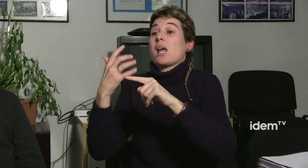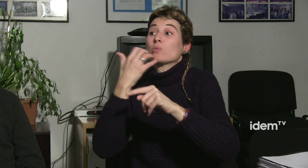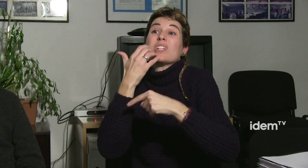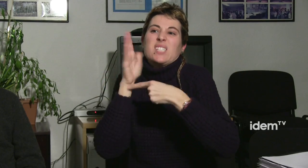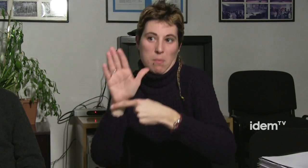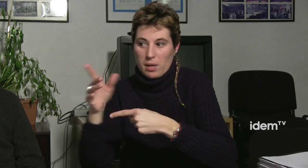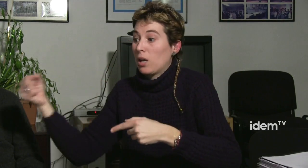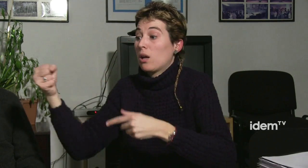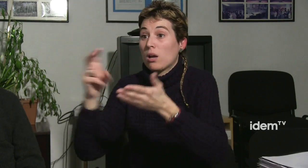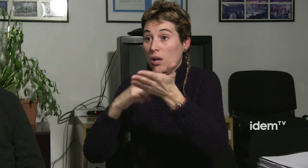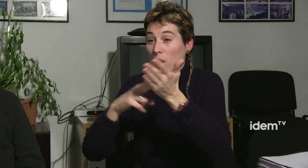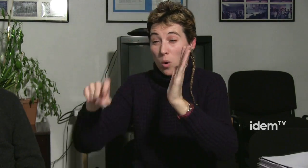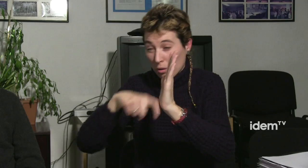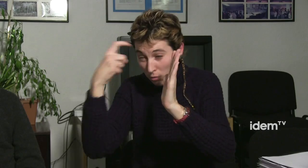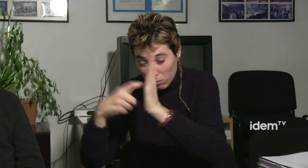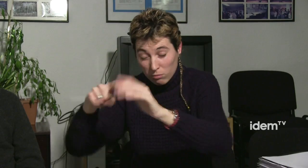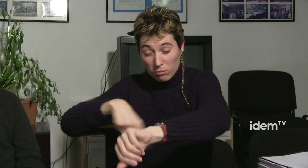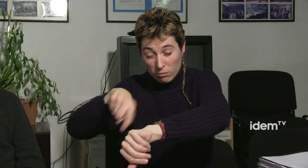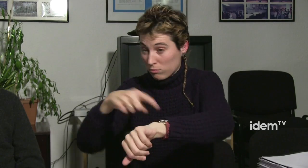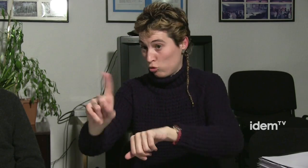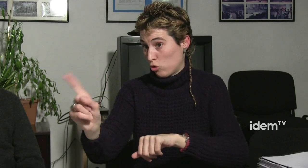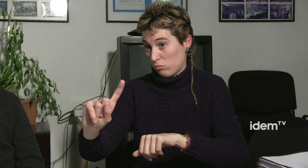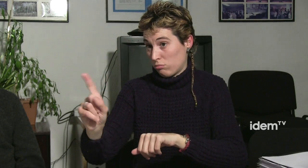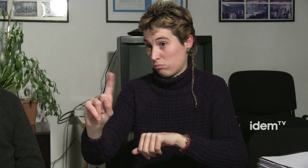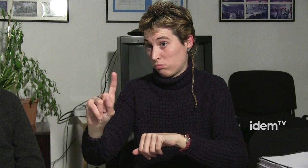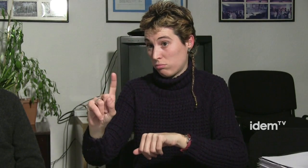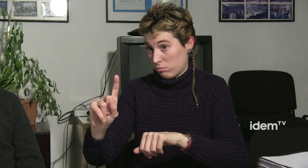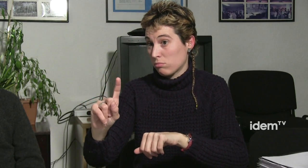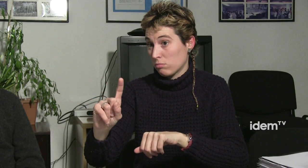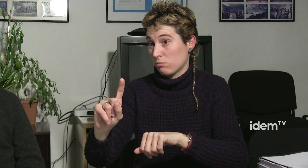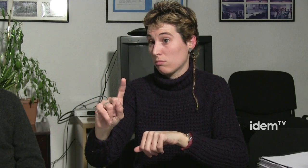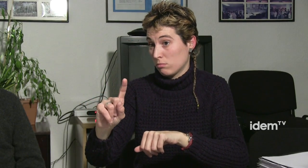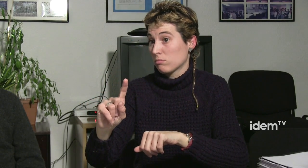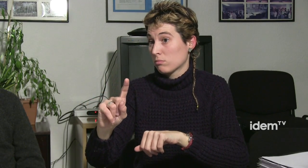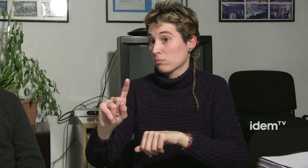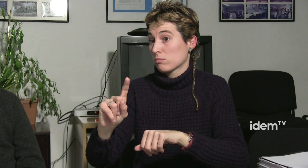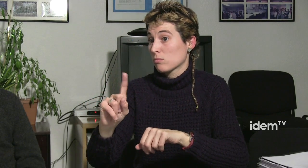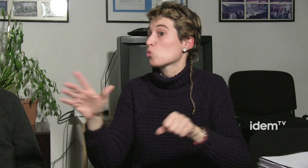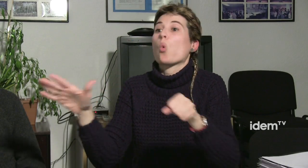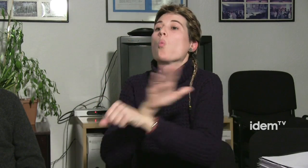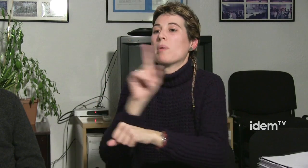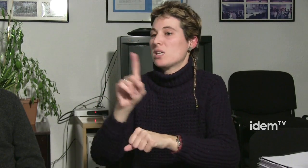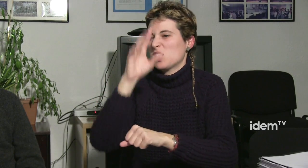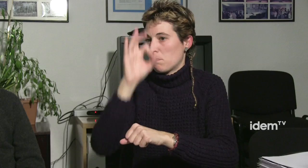encara continuem en lluny. posaré un exemple. Els alumnes no tenen la totalitat de